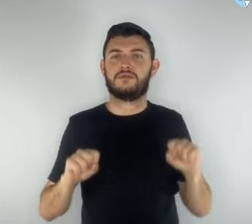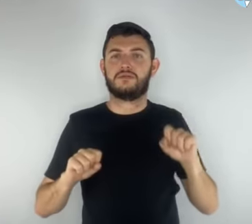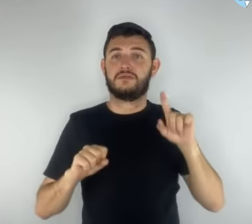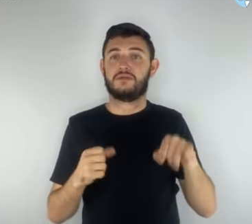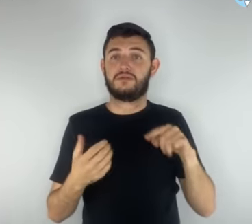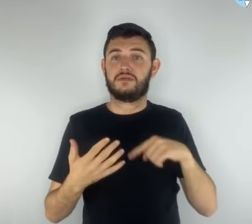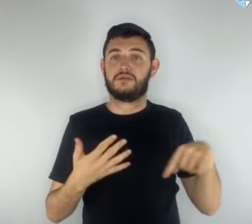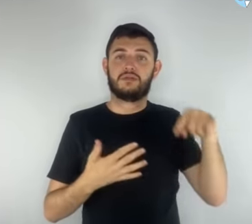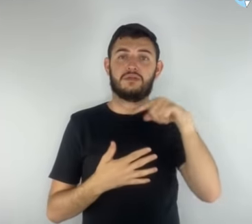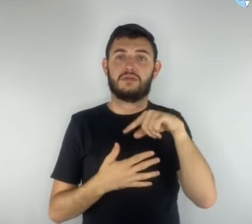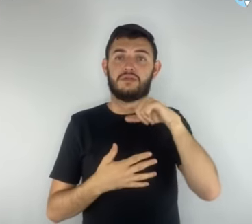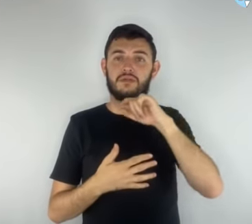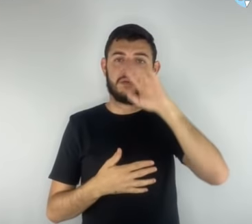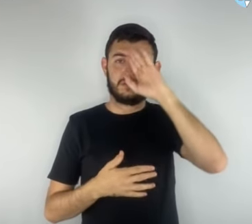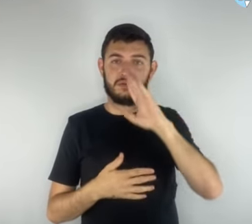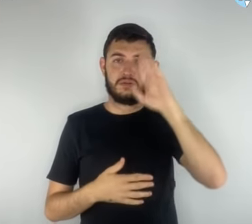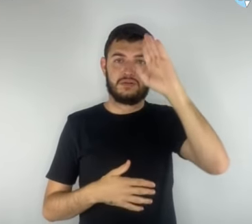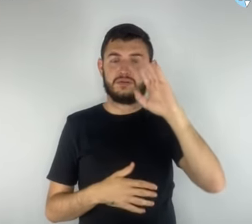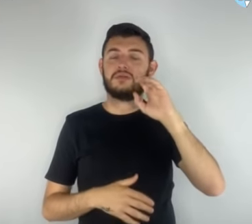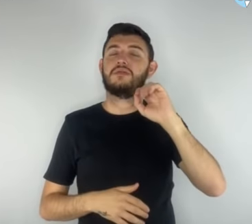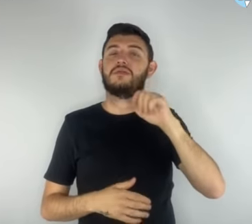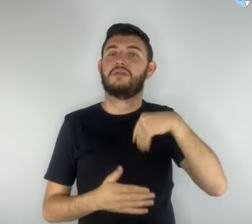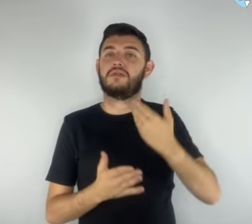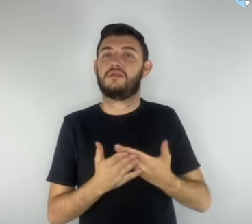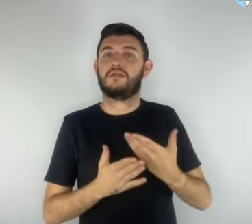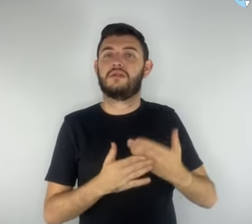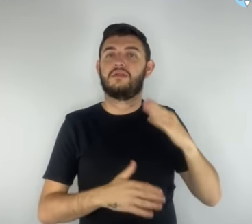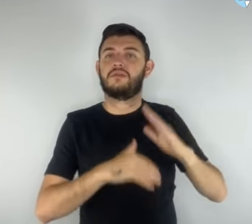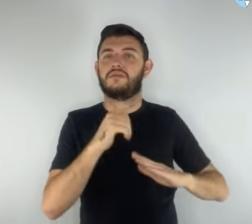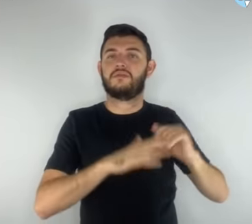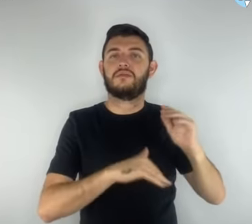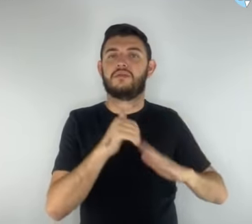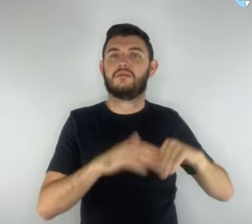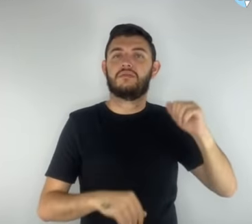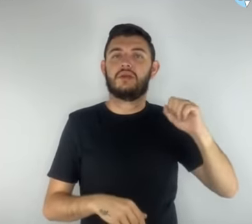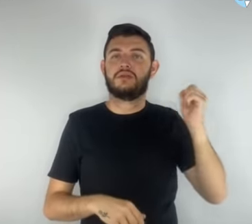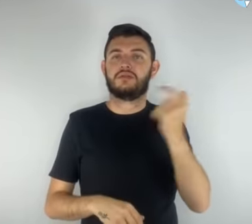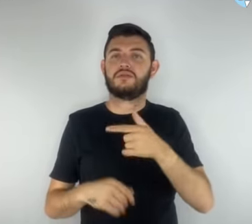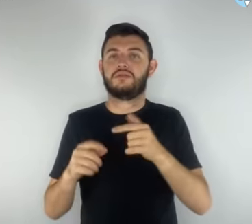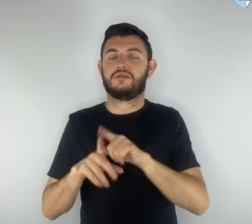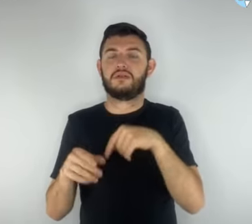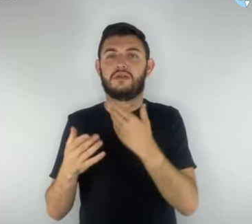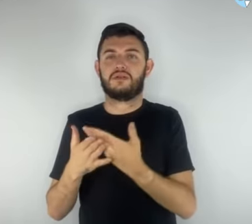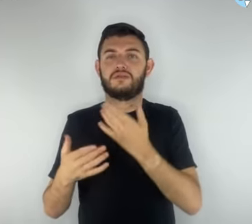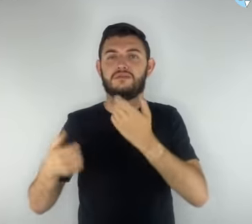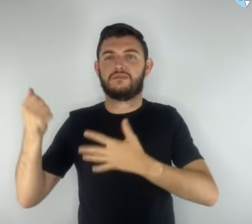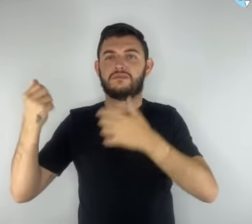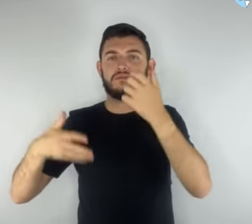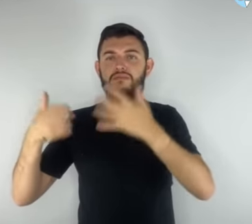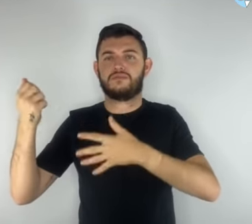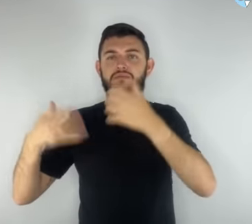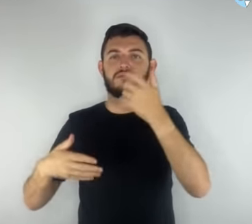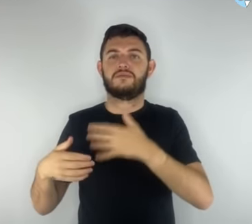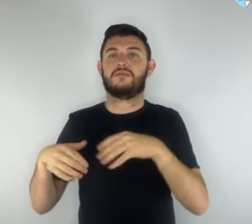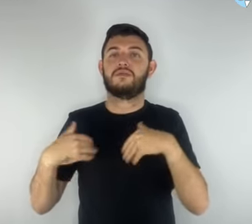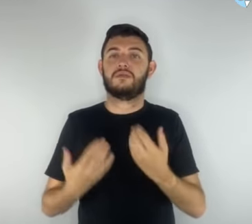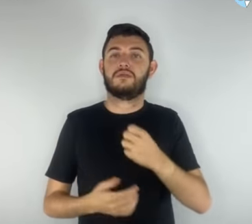das aulas práticas em detrimento das aulas expositivas. Para isso, o novo ensino médio criou os